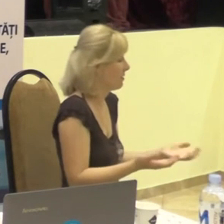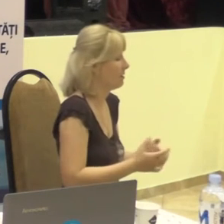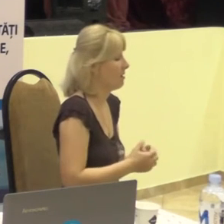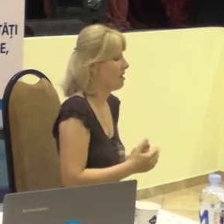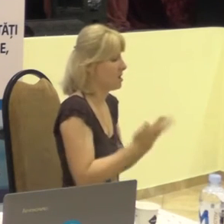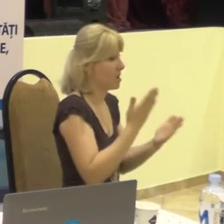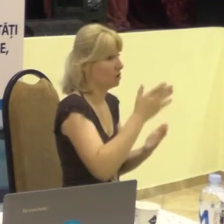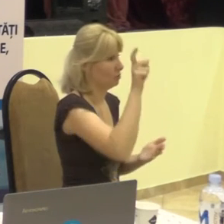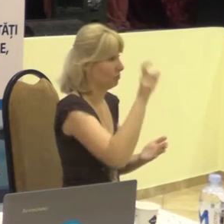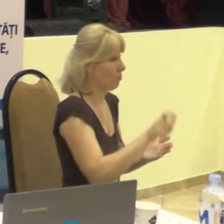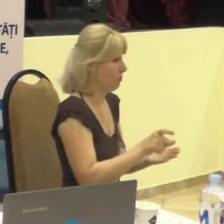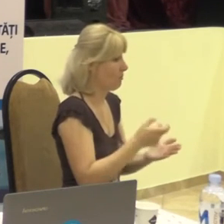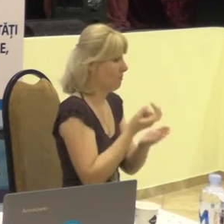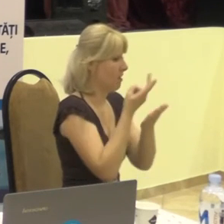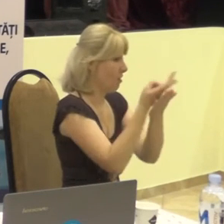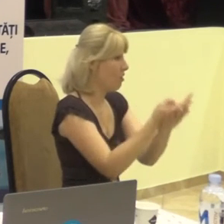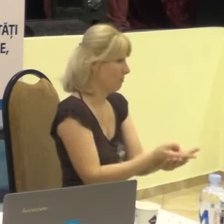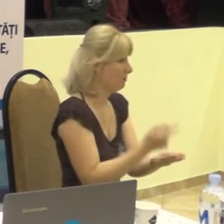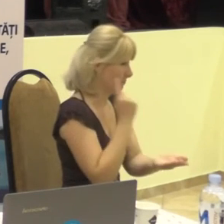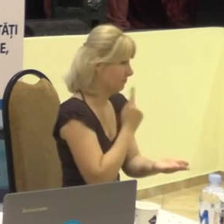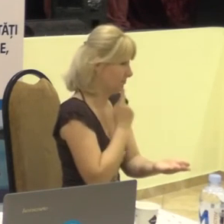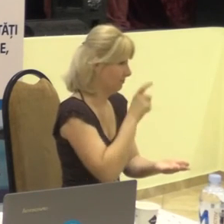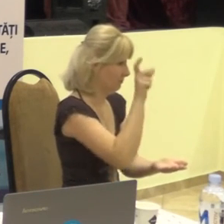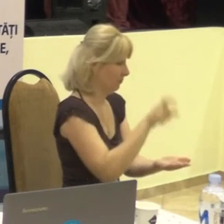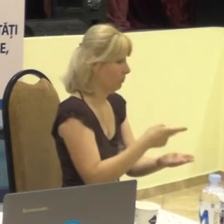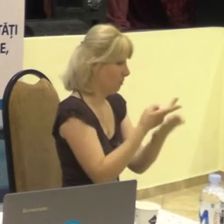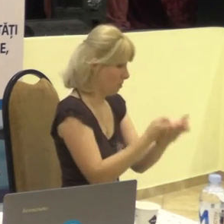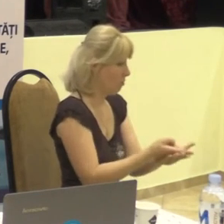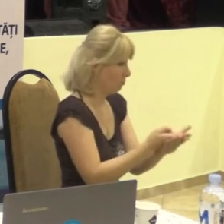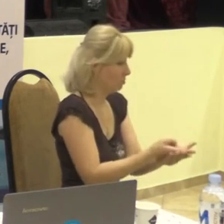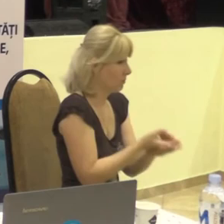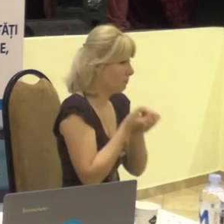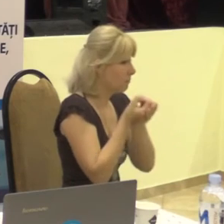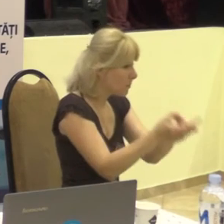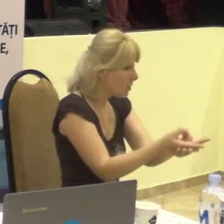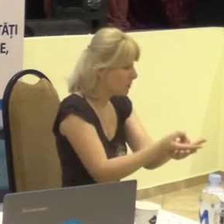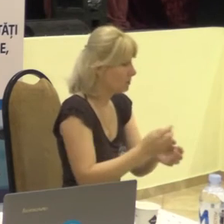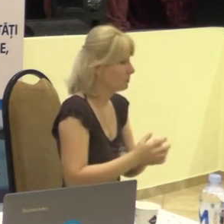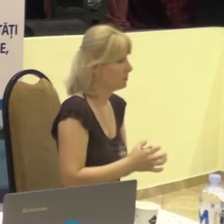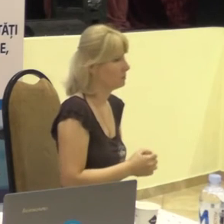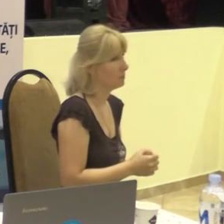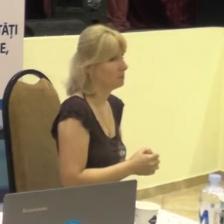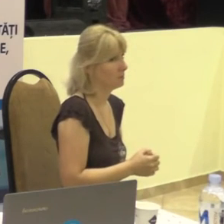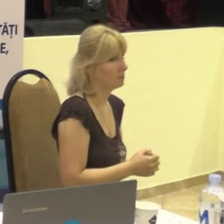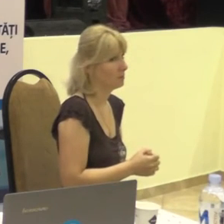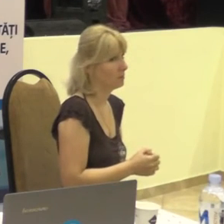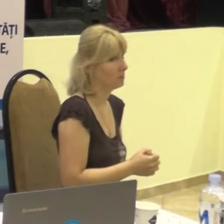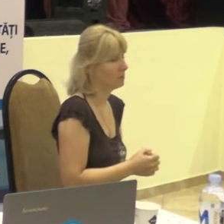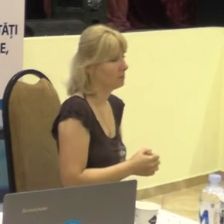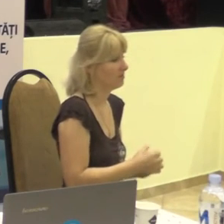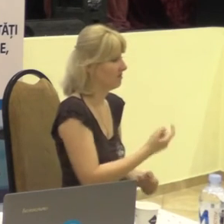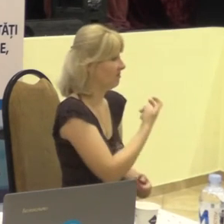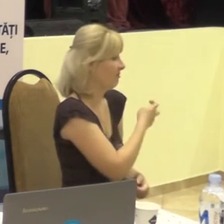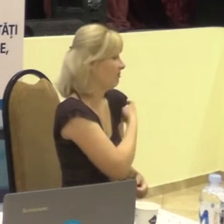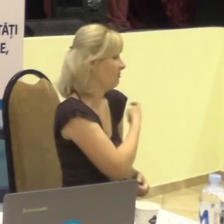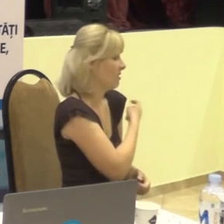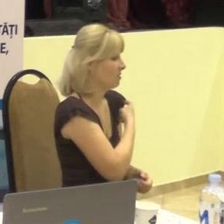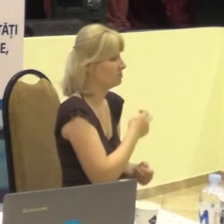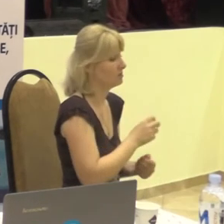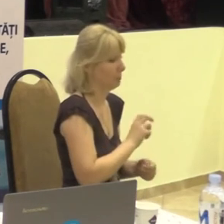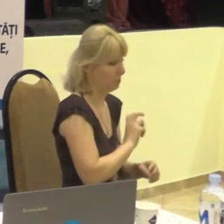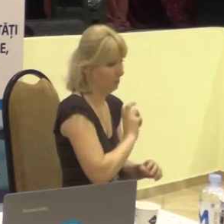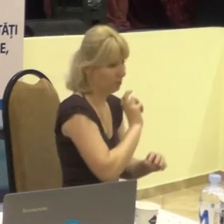la pat, persoana cu dezabilități, atunci medicul vinind